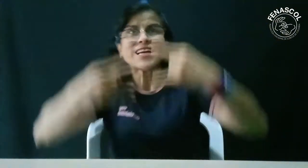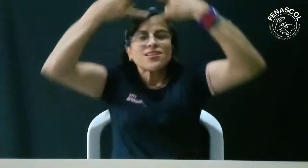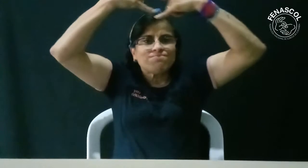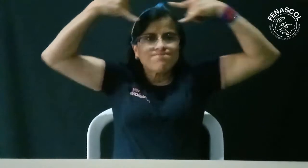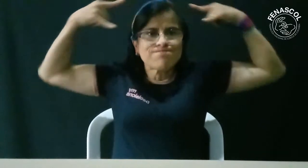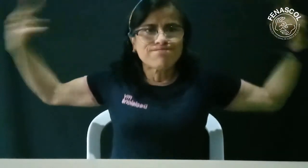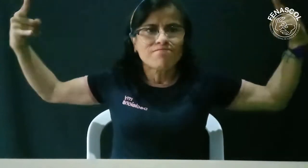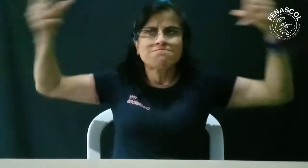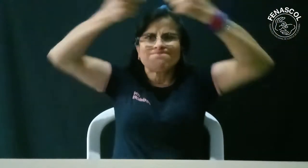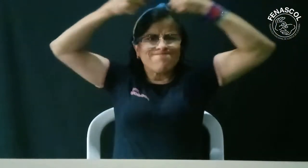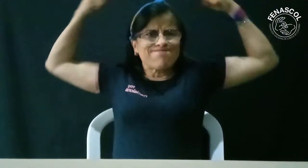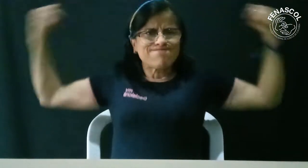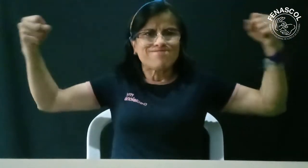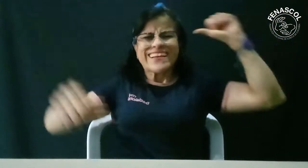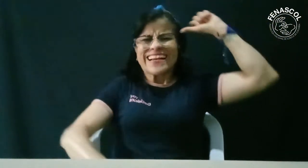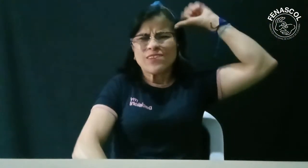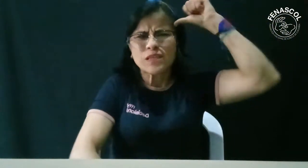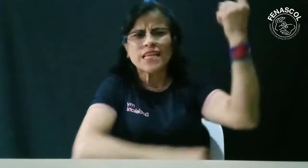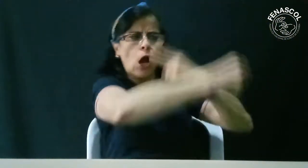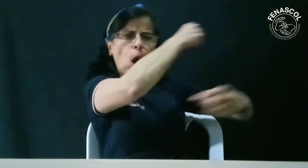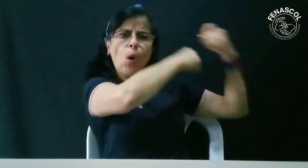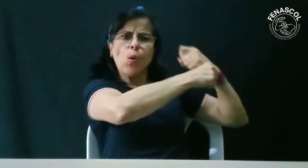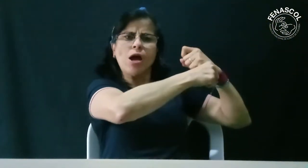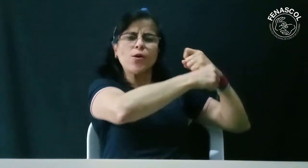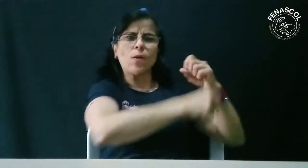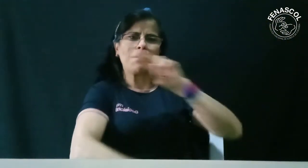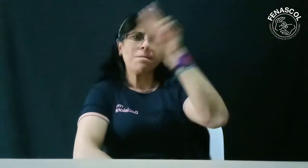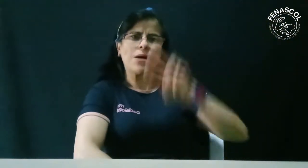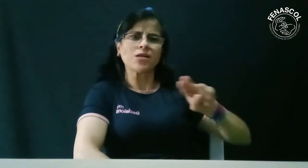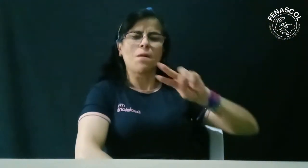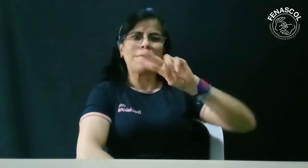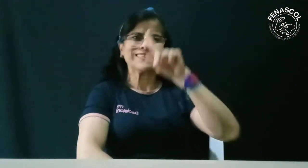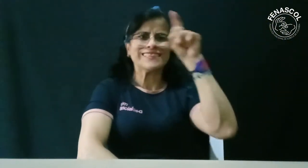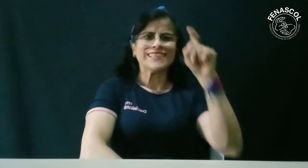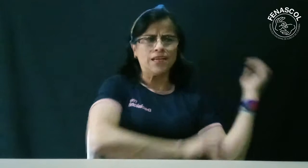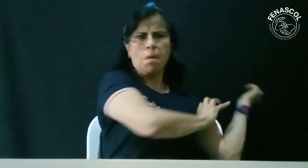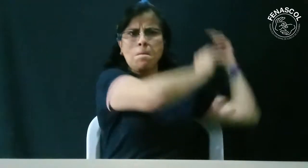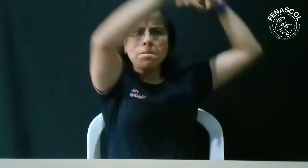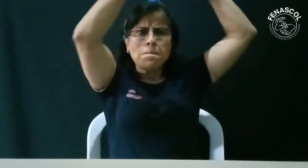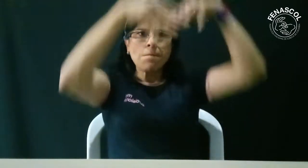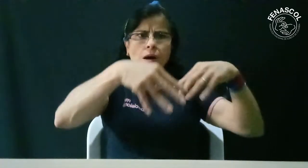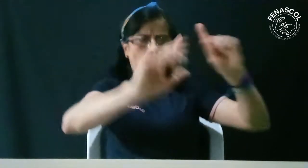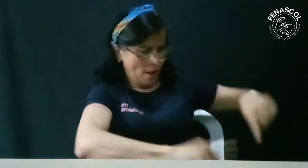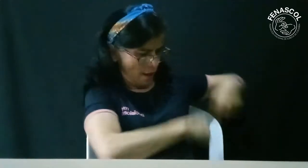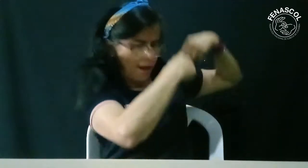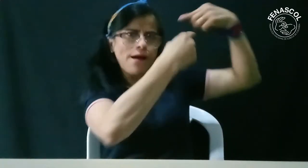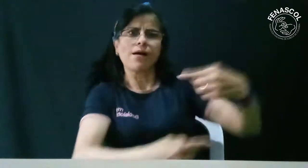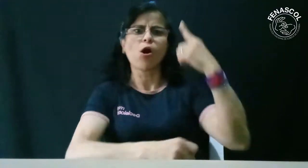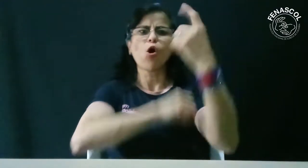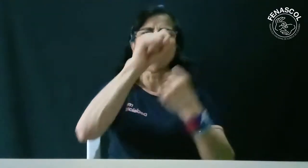Pueden llevar pancartas pendones. Recuerden que el anterior plantón del 26 de marzo del